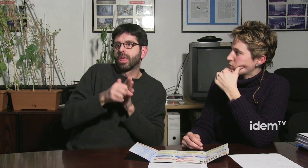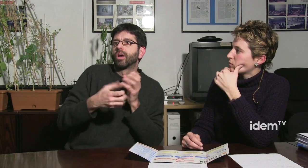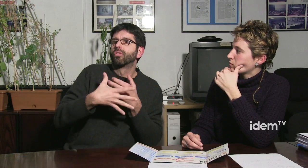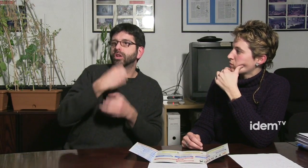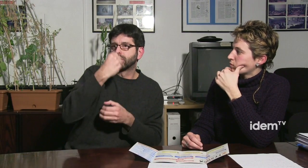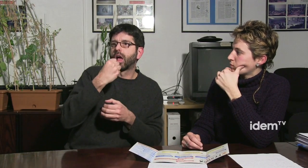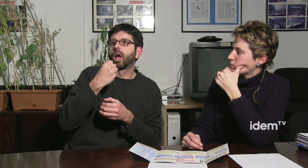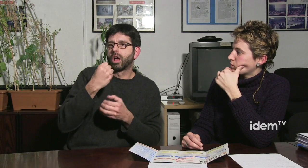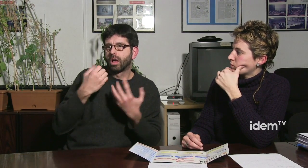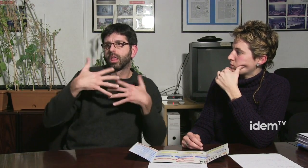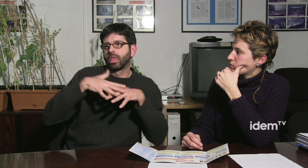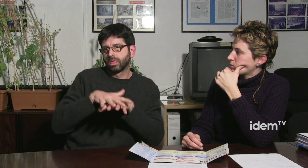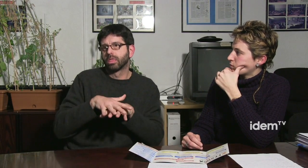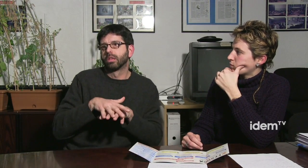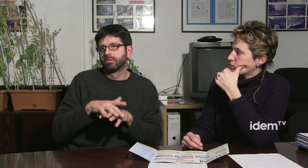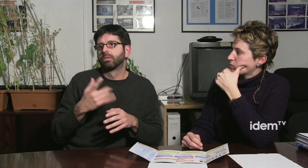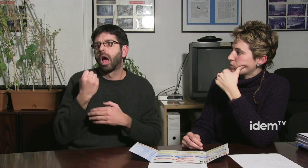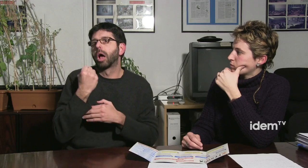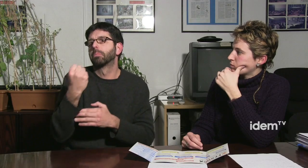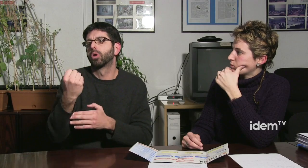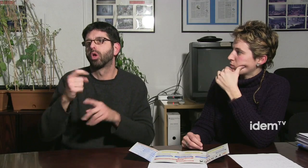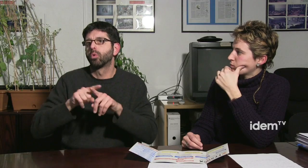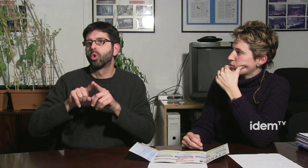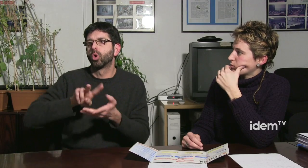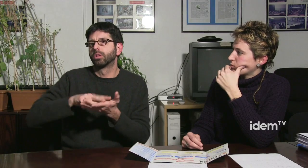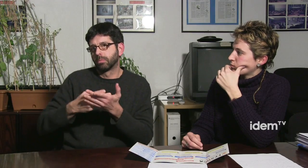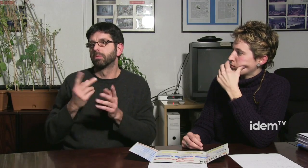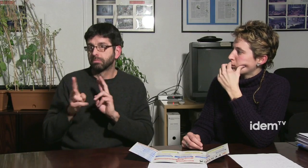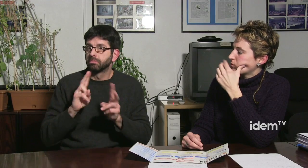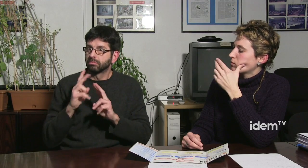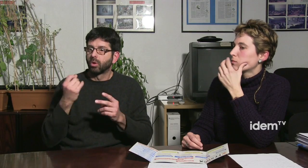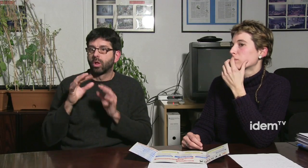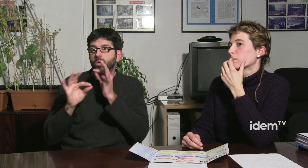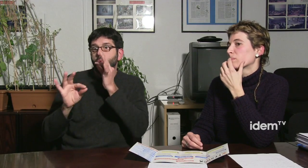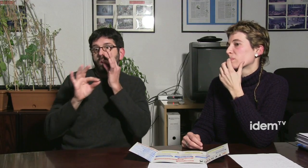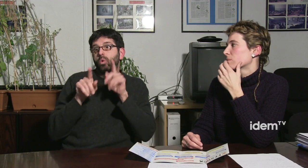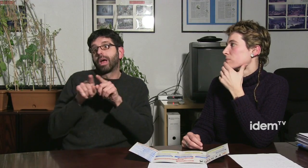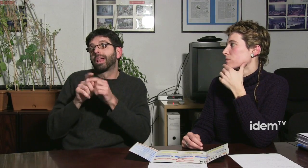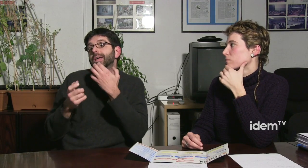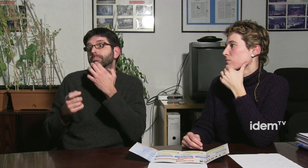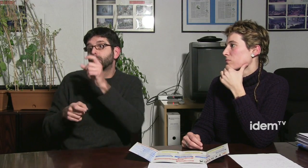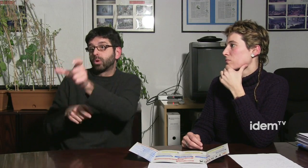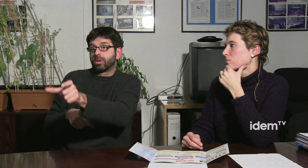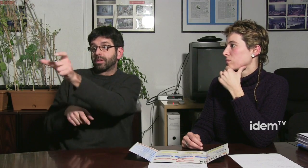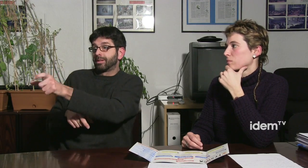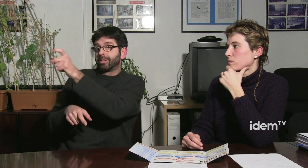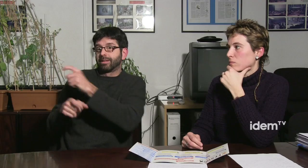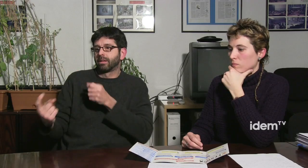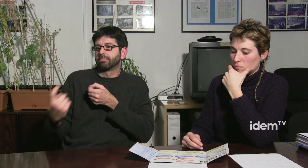'aquesta manera si les uníssim també en podríem captar persones uïdores que estan interessades en la llengua de signes i una mica també perquè aprenguessin la llengua de